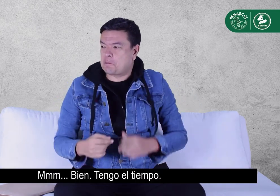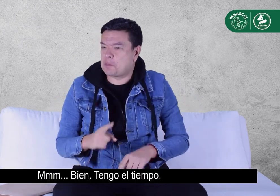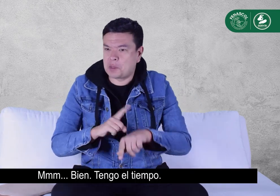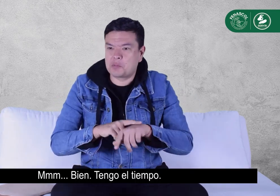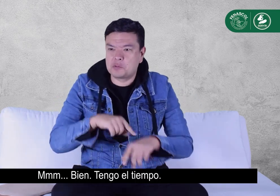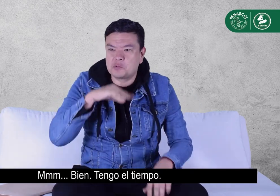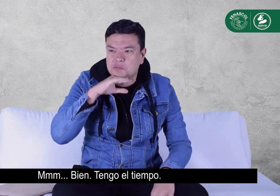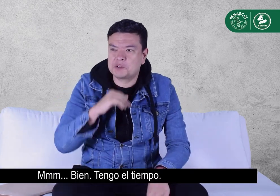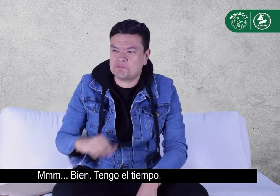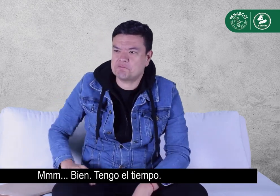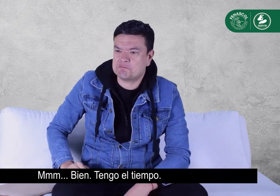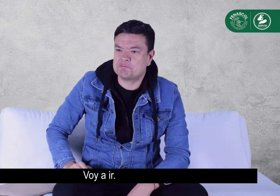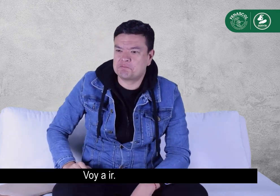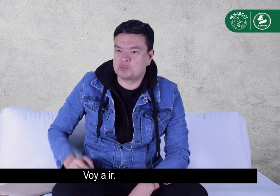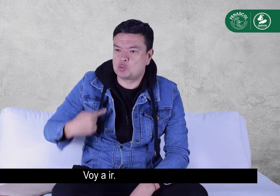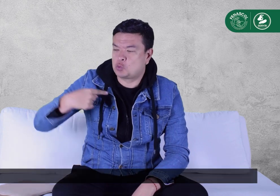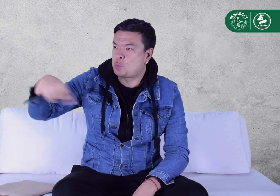Bien, tengo el tiempo. Voy a ir.